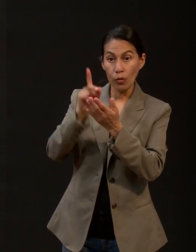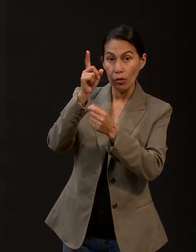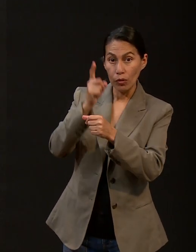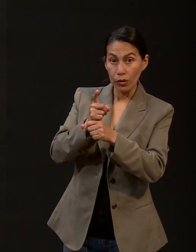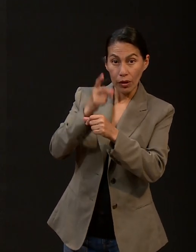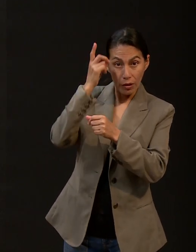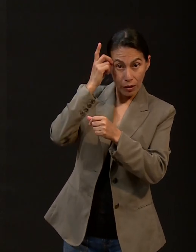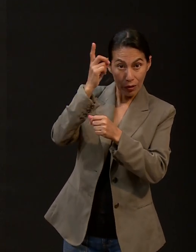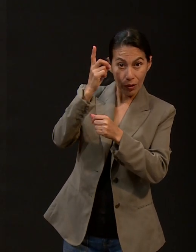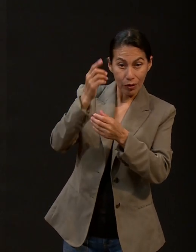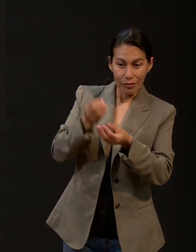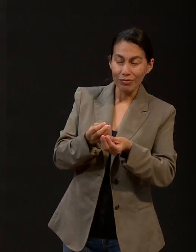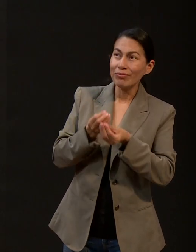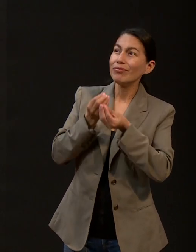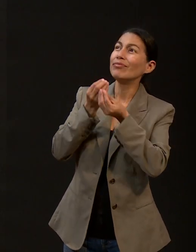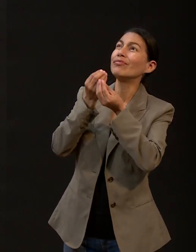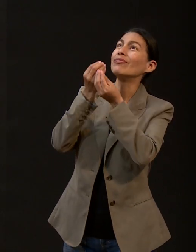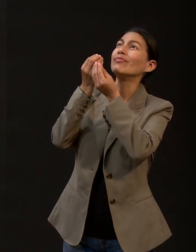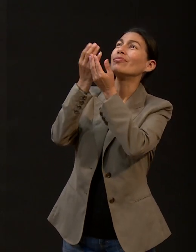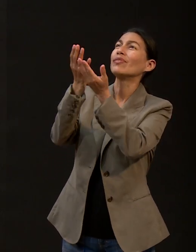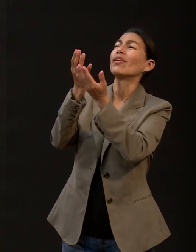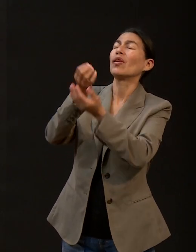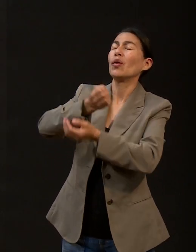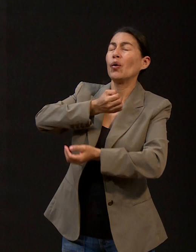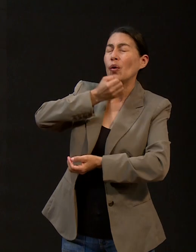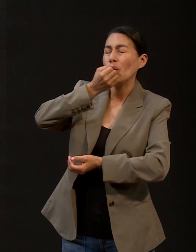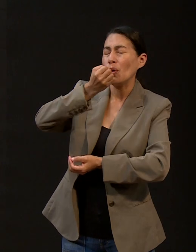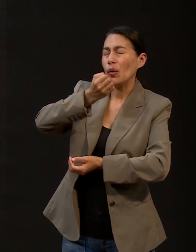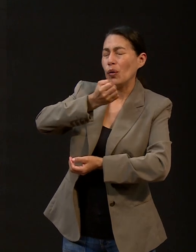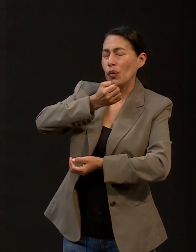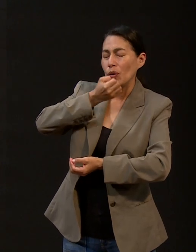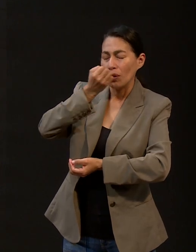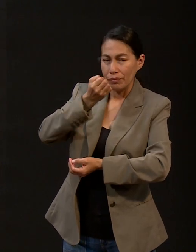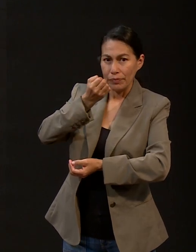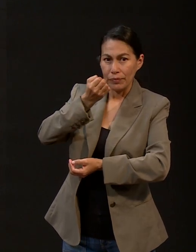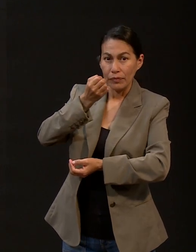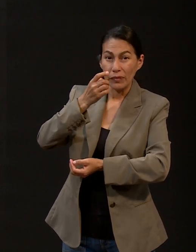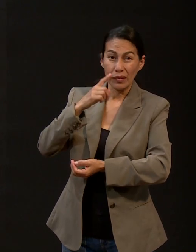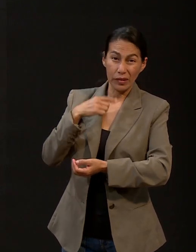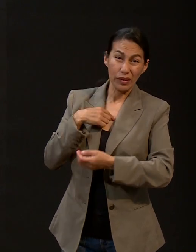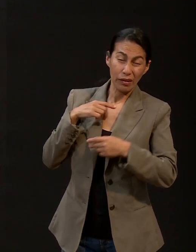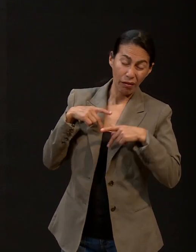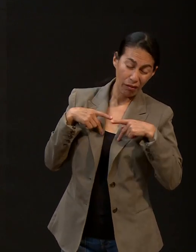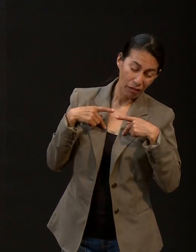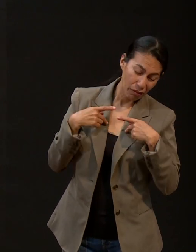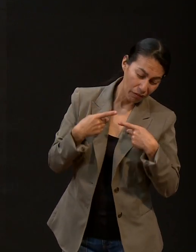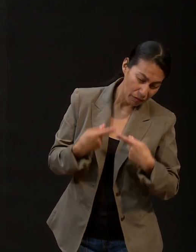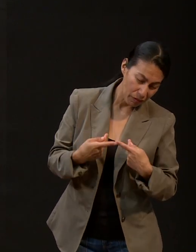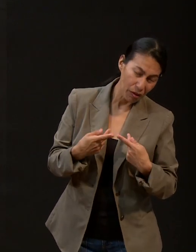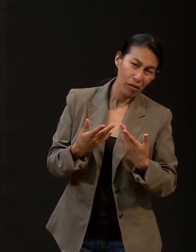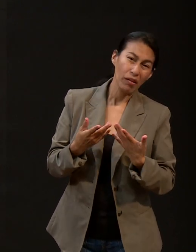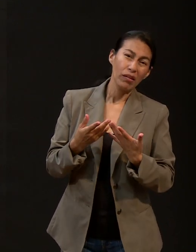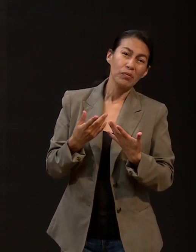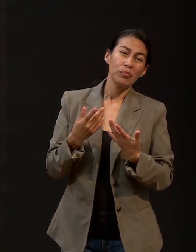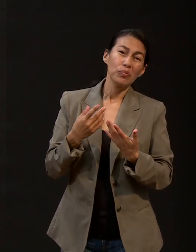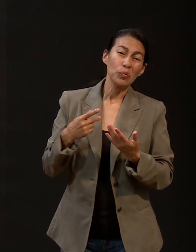tu voluntad a la voluntad de Dios en oración? Y tu débil y frágil voluntad, al ser